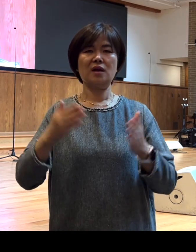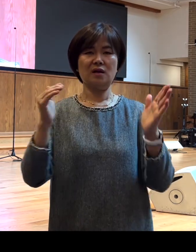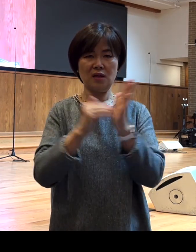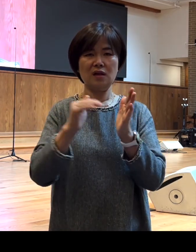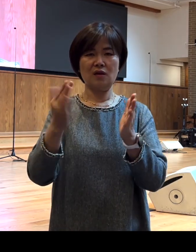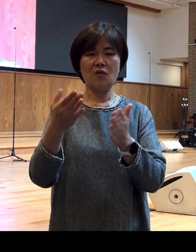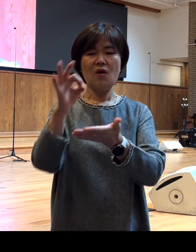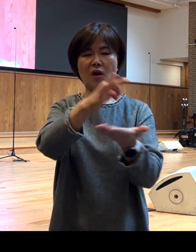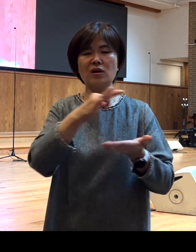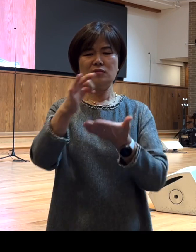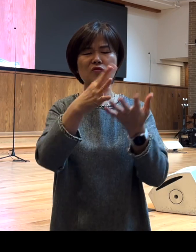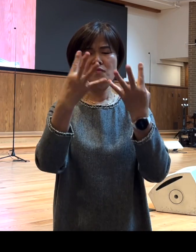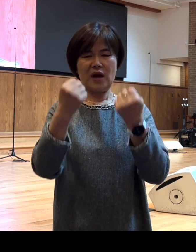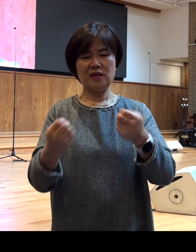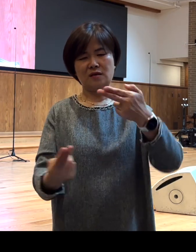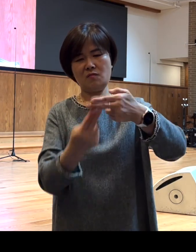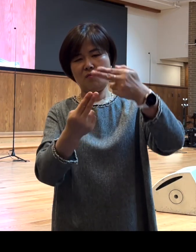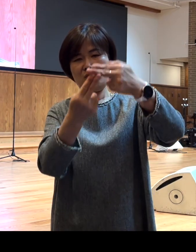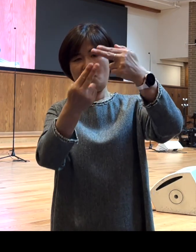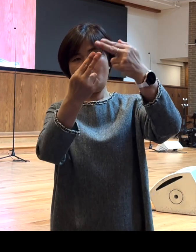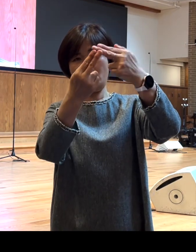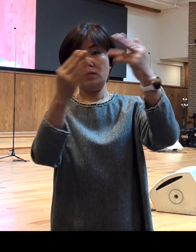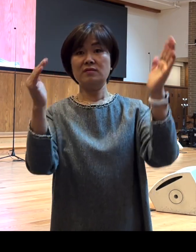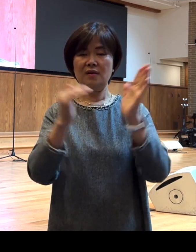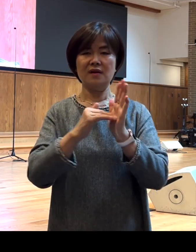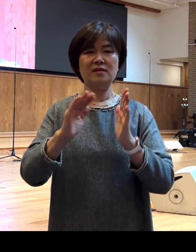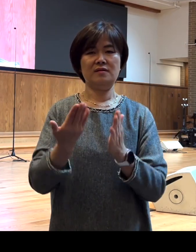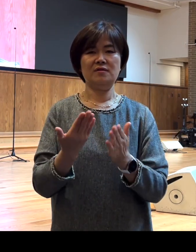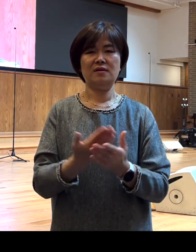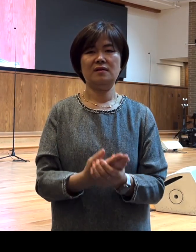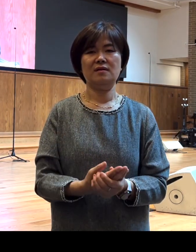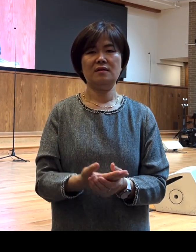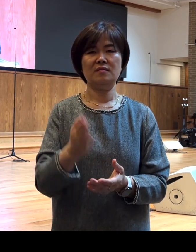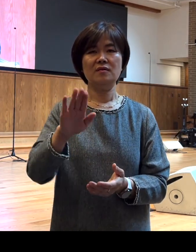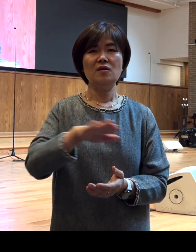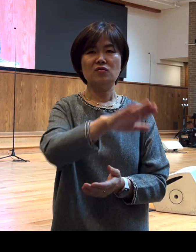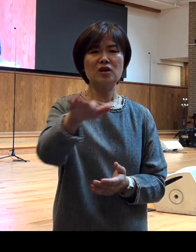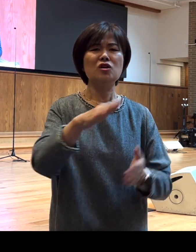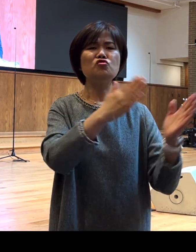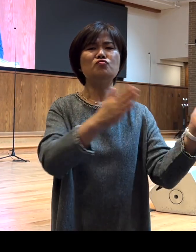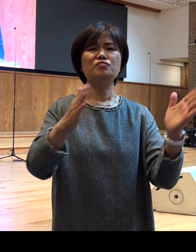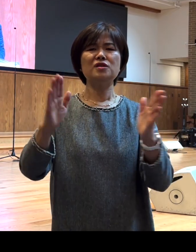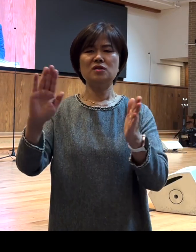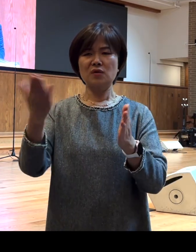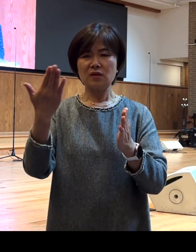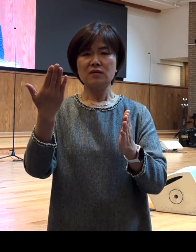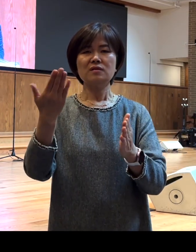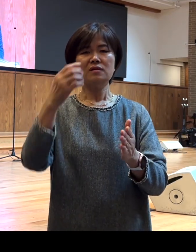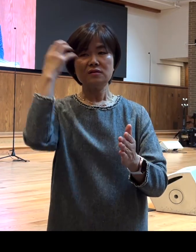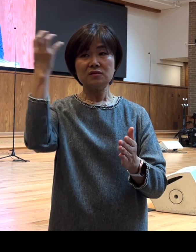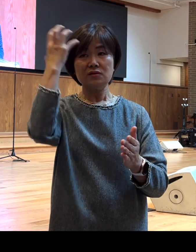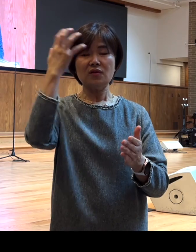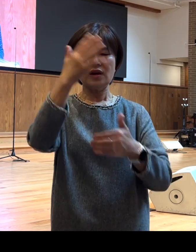헌금도 많이 모금을 하게 되었습니다 여러분 준비가 다 되었지만 성령 하나님께서 그때마다